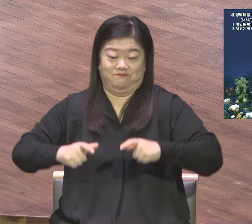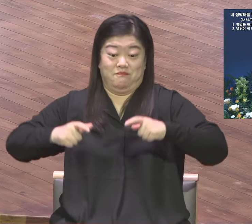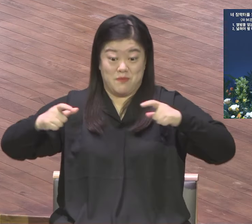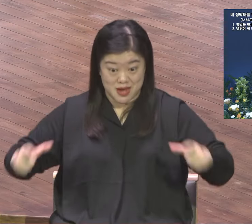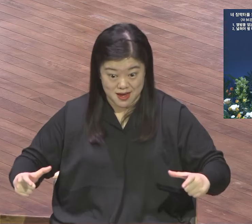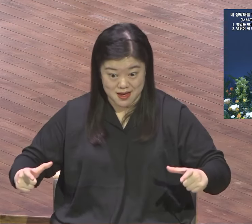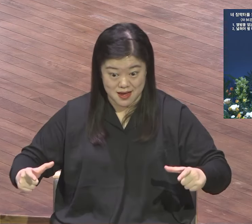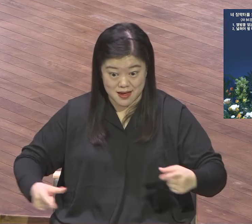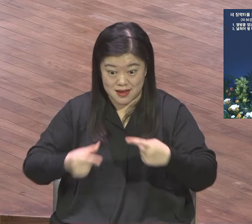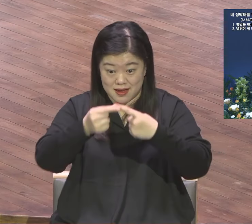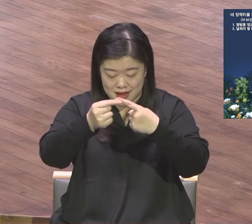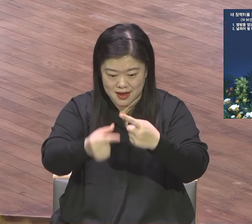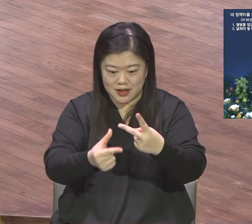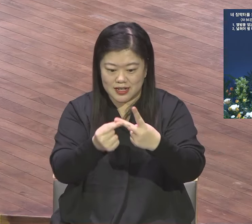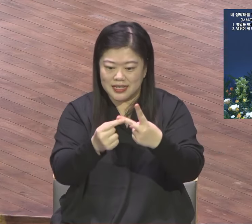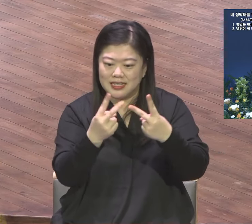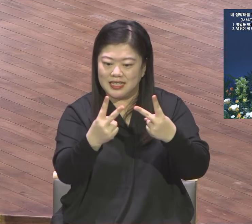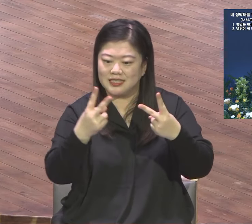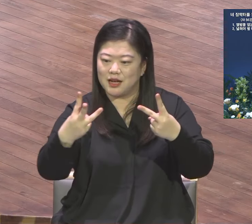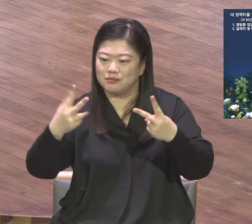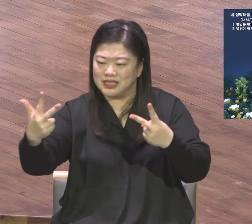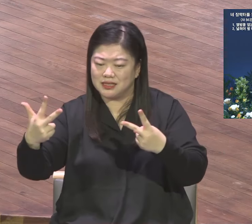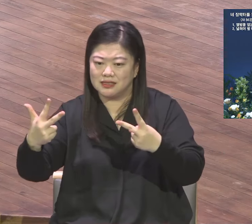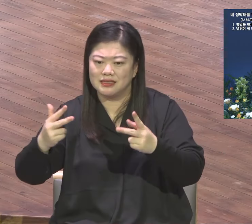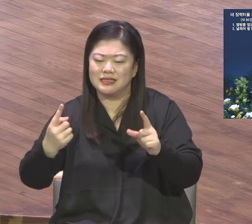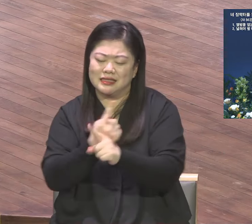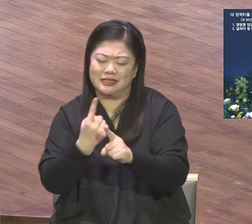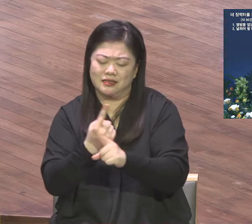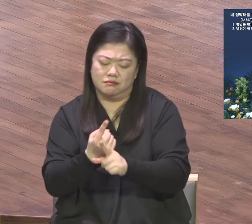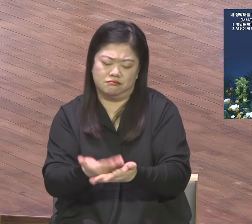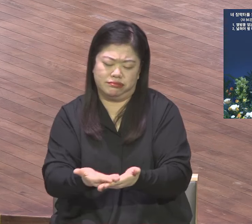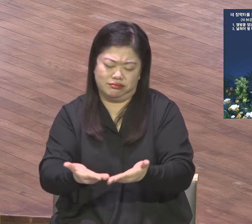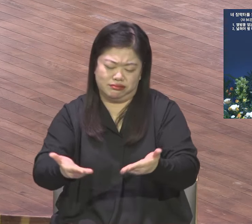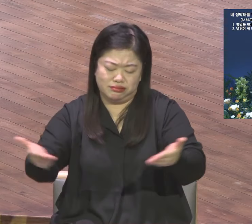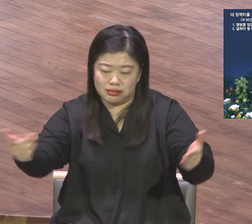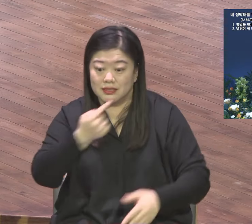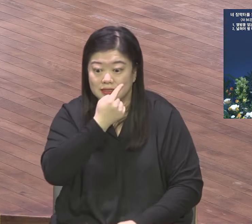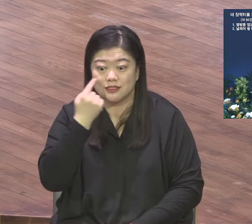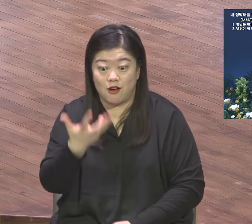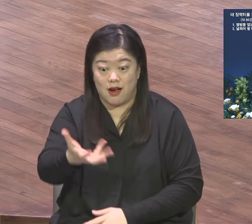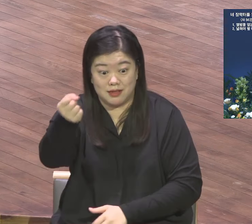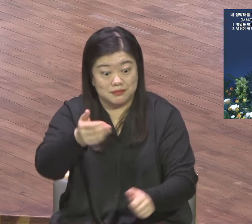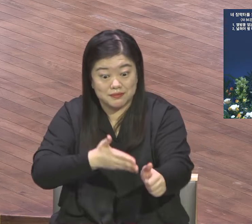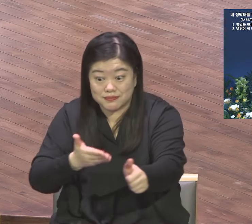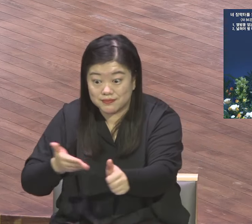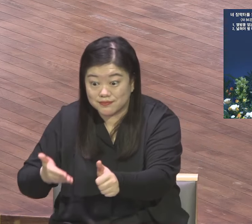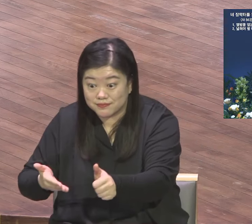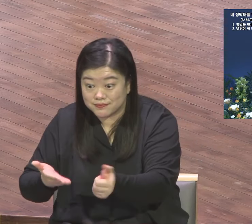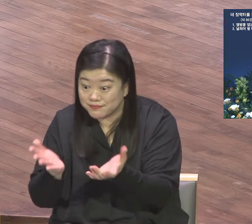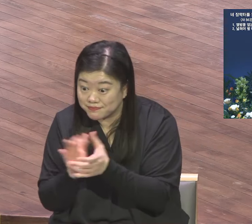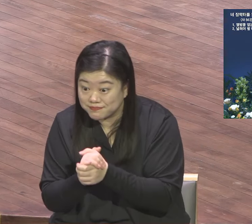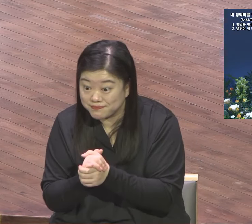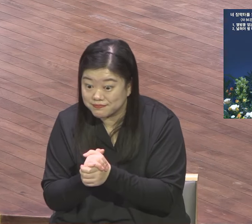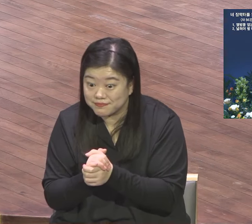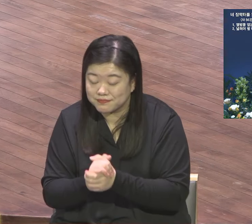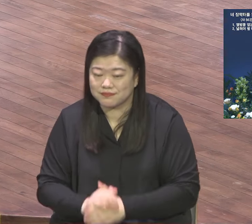치우섬리스로 멋지게 서가는 그러한 증거의 길을 지엄으로 축복합니다 결론입니다